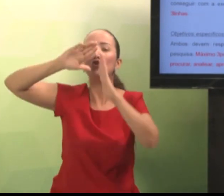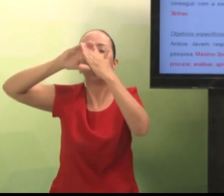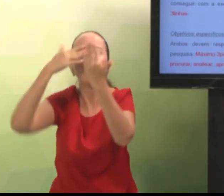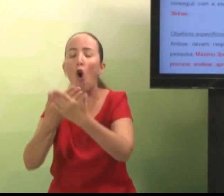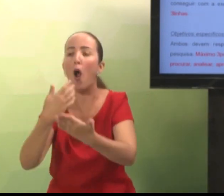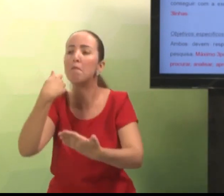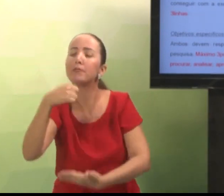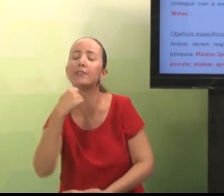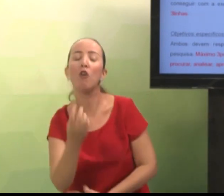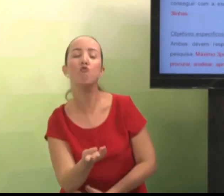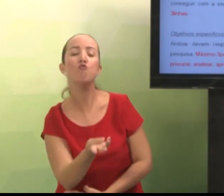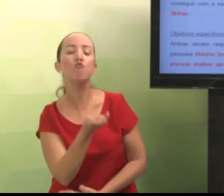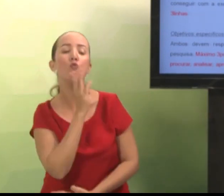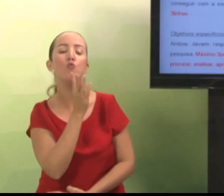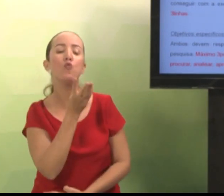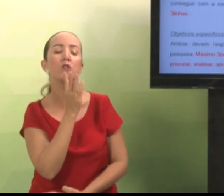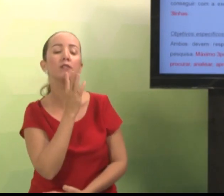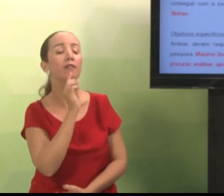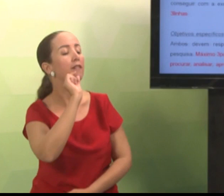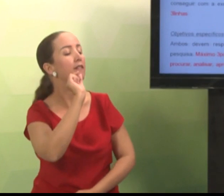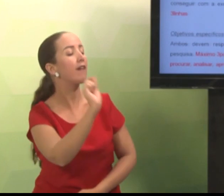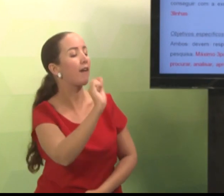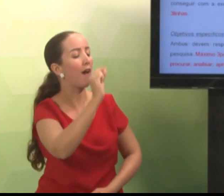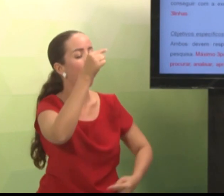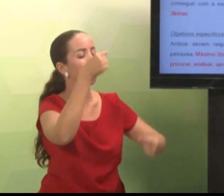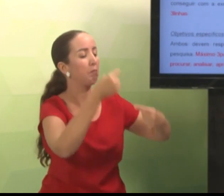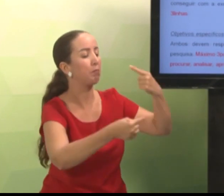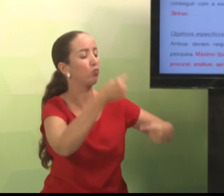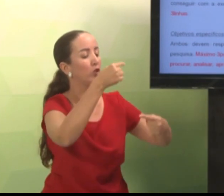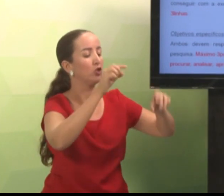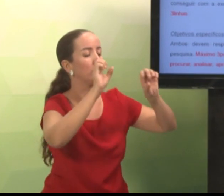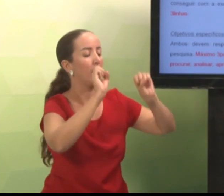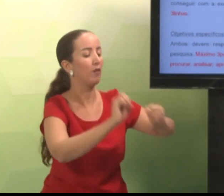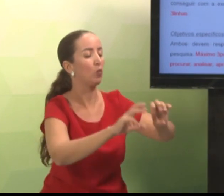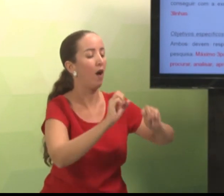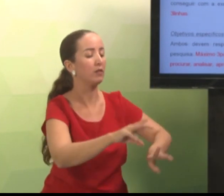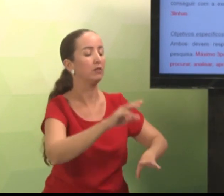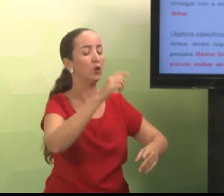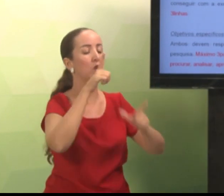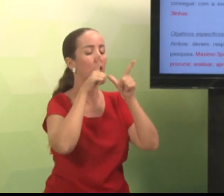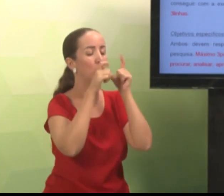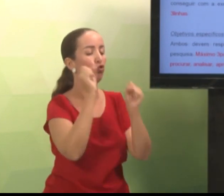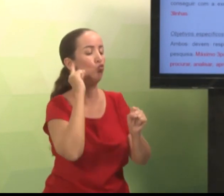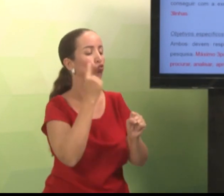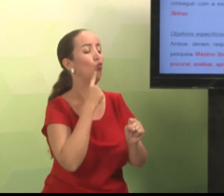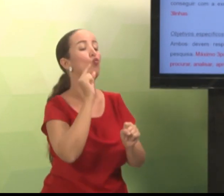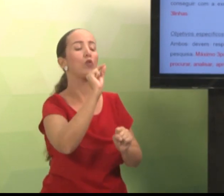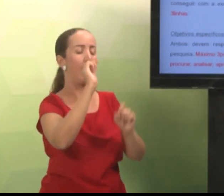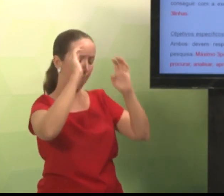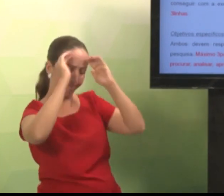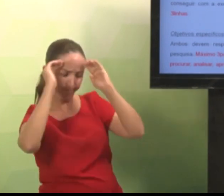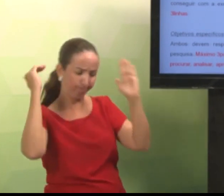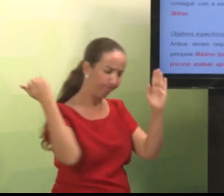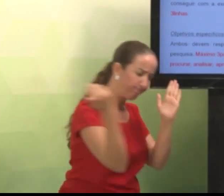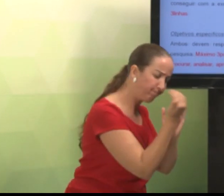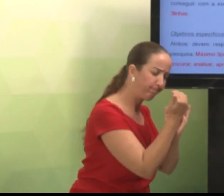O objetivo da minha pesquisa, o objetivo geral, está relacionado à escola. Eu quero